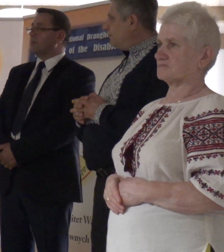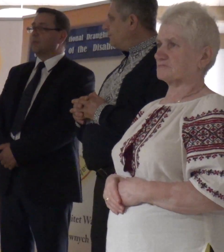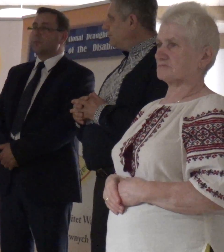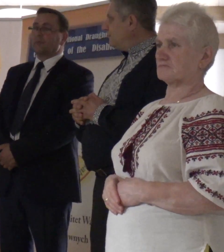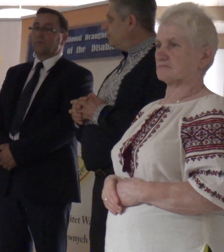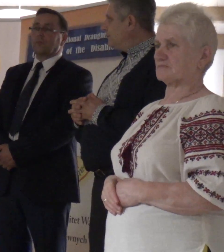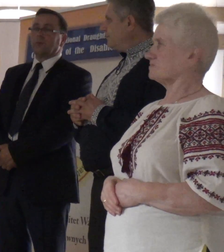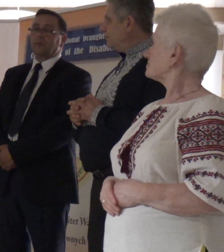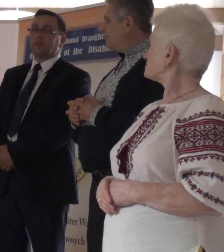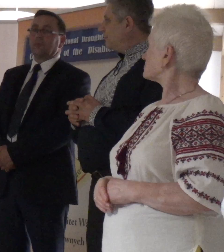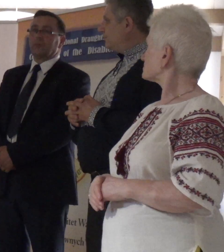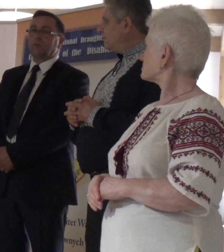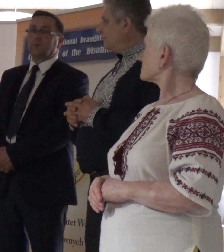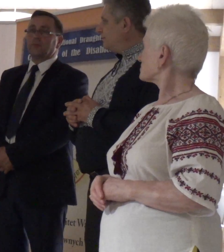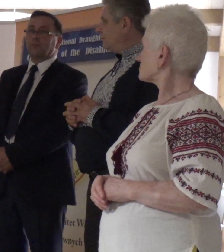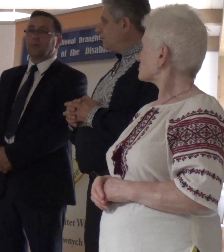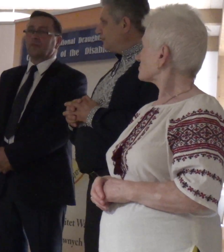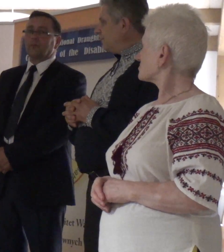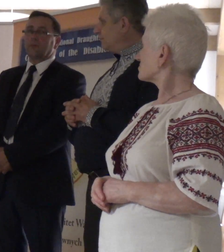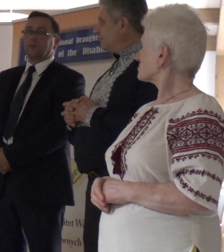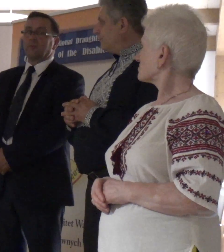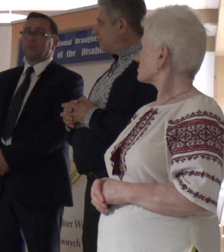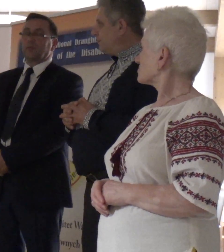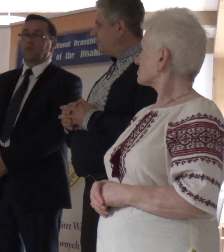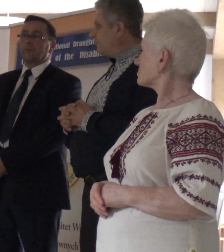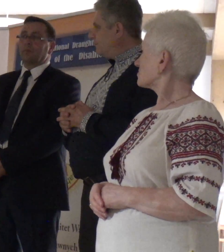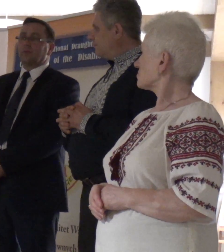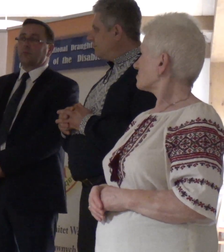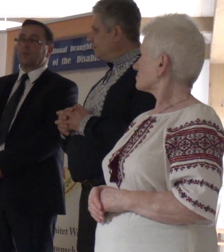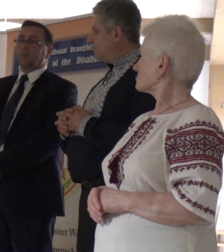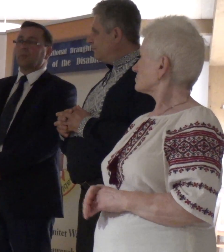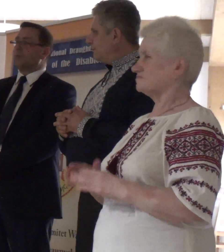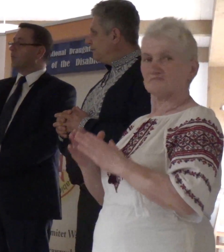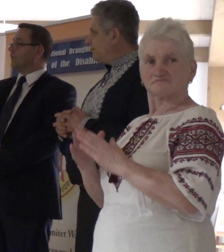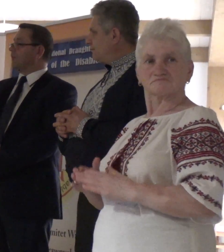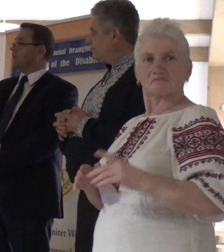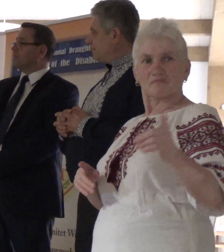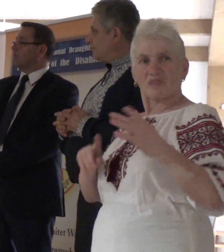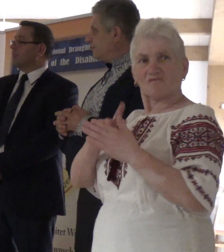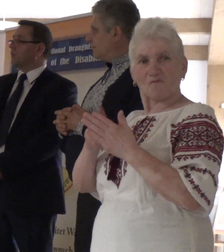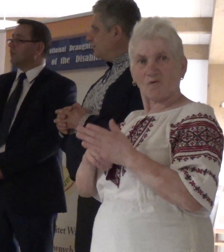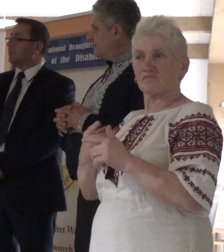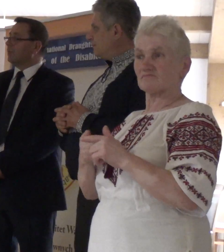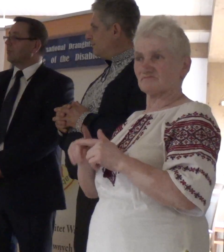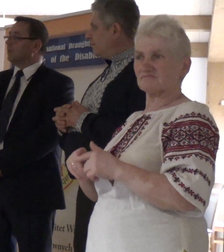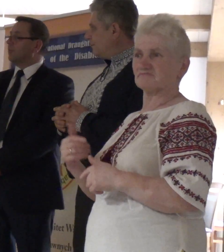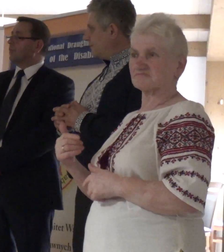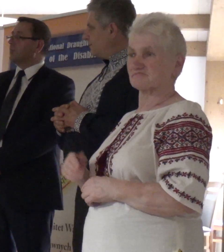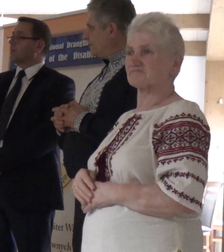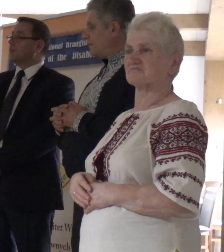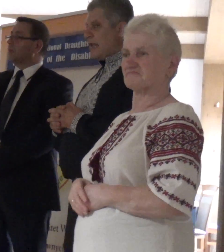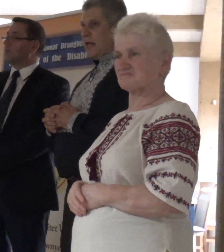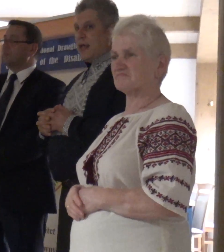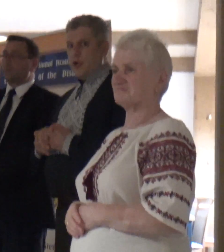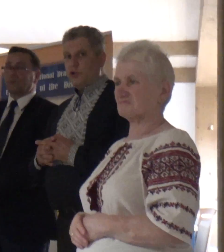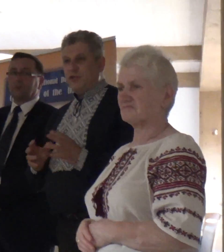zimie, dachy płaskie by nie wytrzymały, by zawaliły się. Wszystkie szałasy i domy musiały być budowane ostro, żeby ten śnieg zjeżdżał z